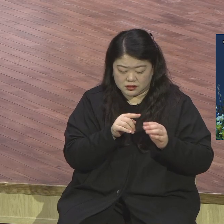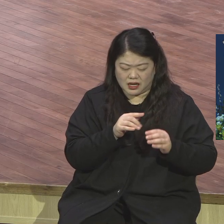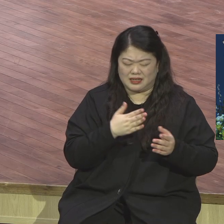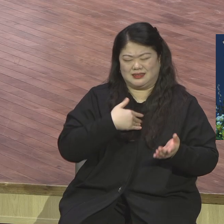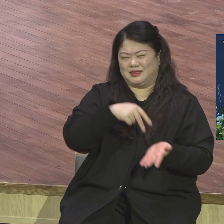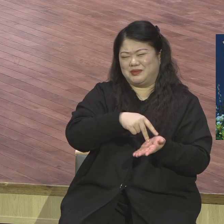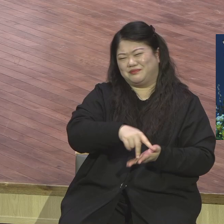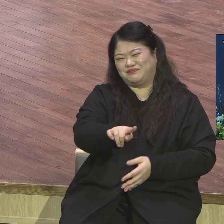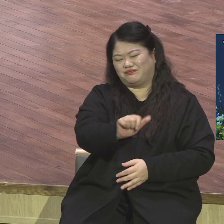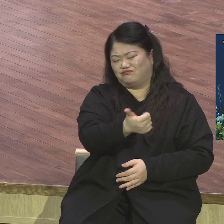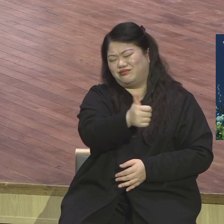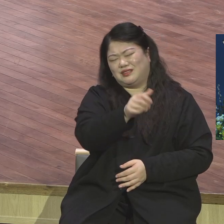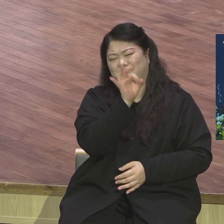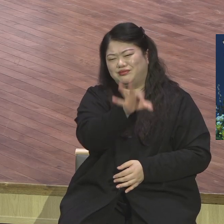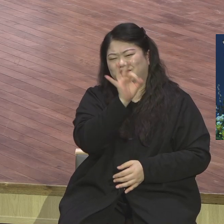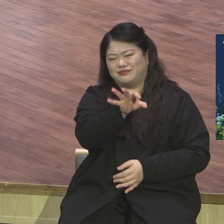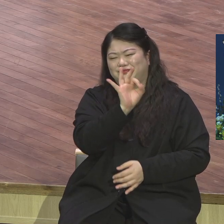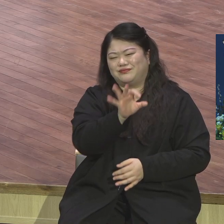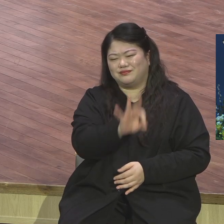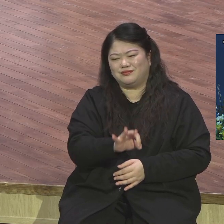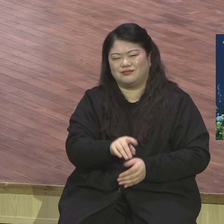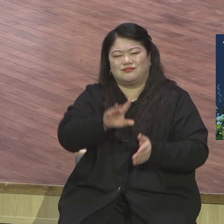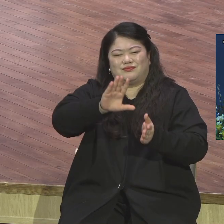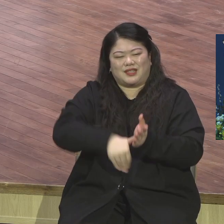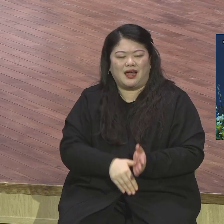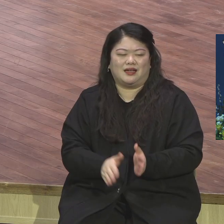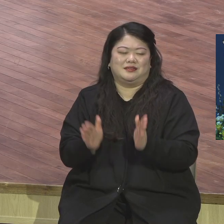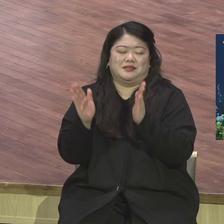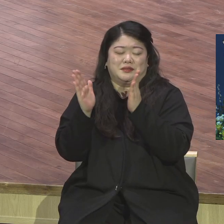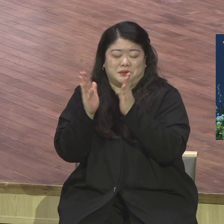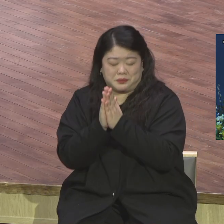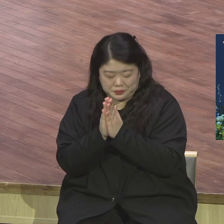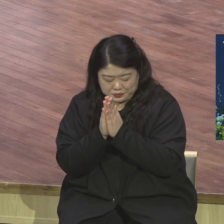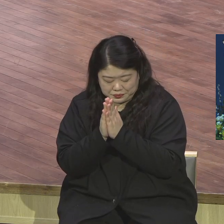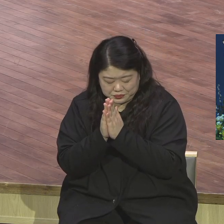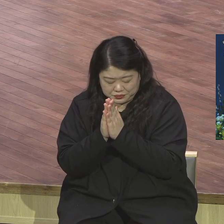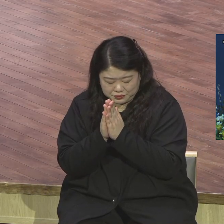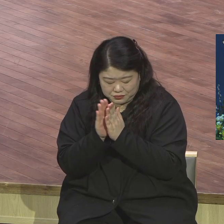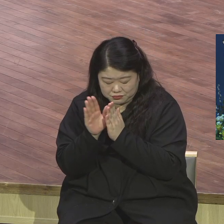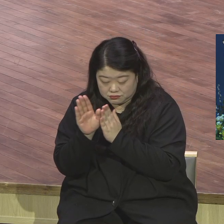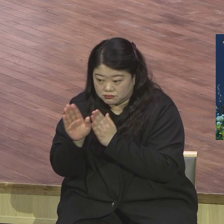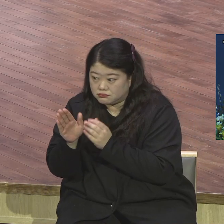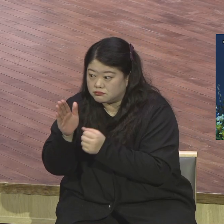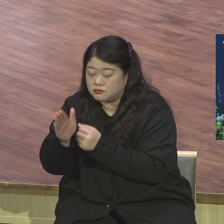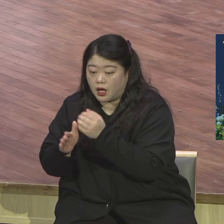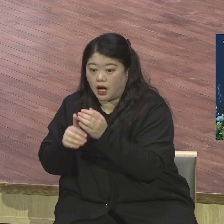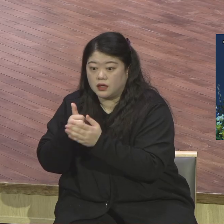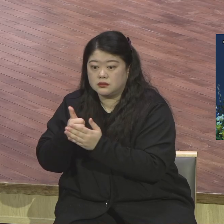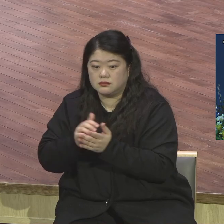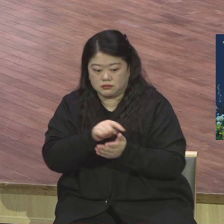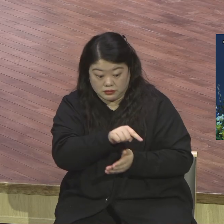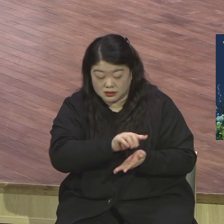불가능한데 하나님께서 가능하도록 만드는 그 영역 그 속에 들어간다